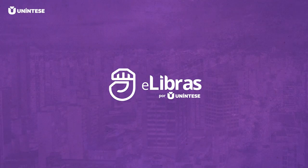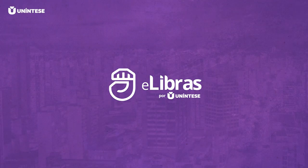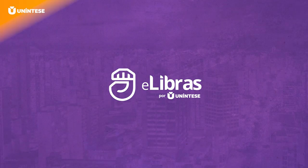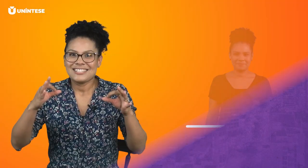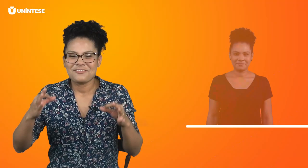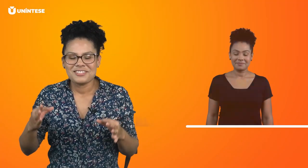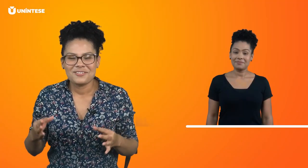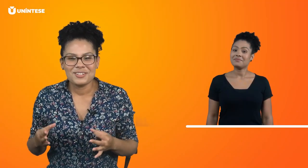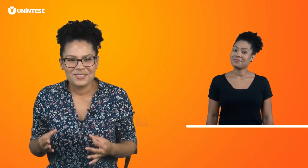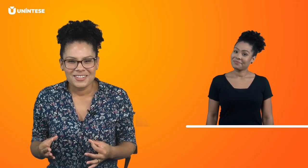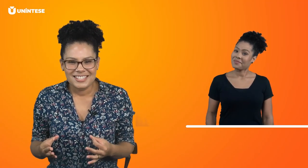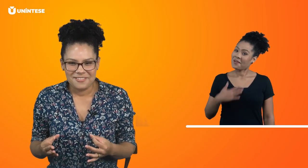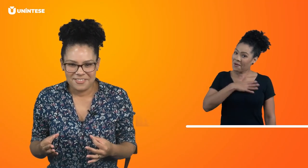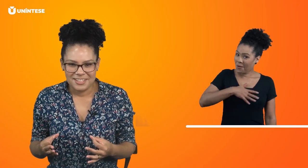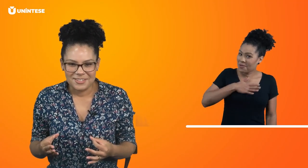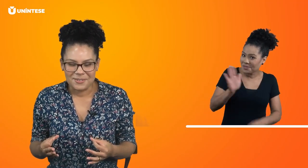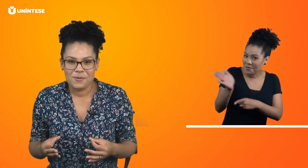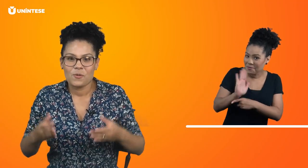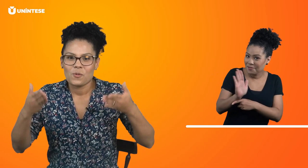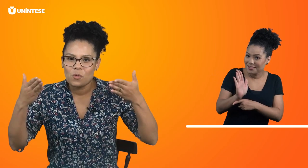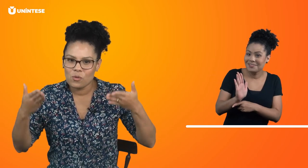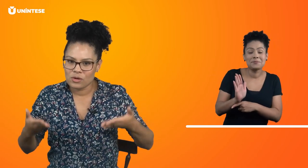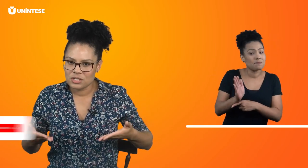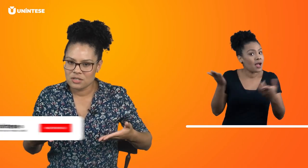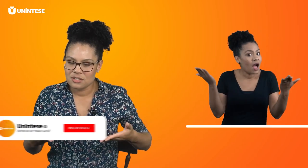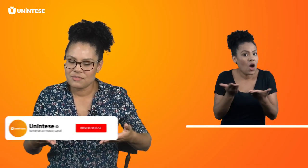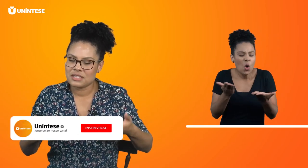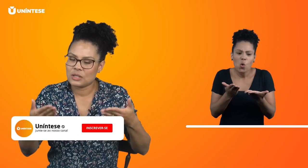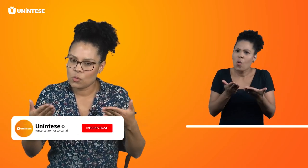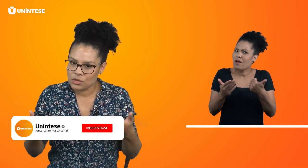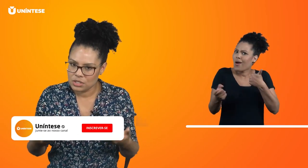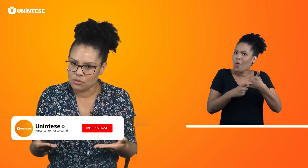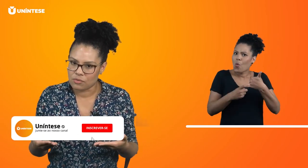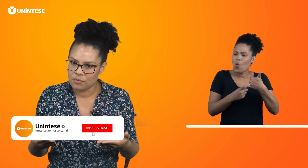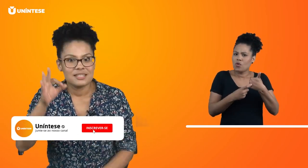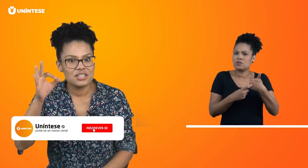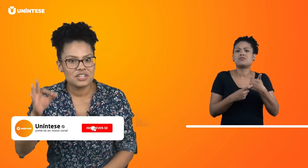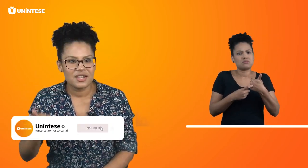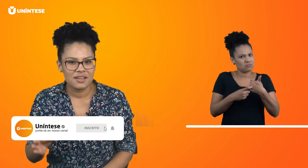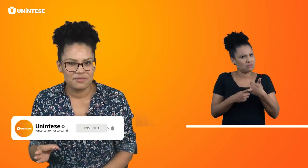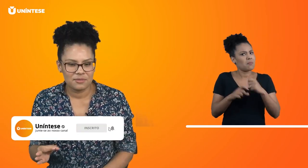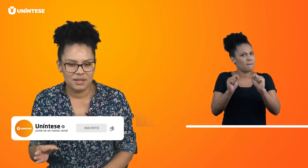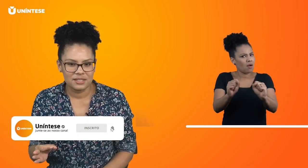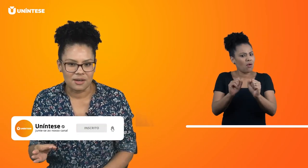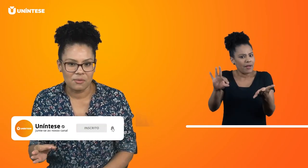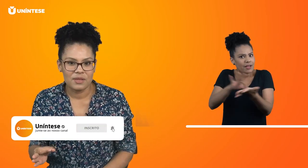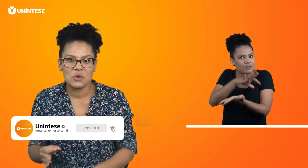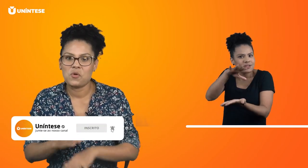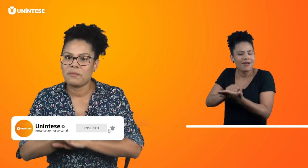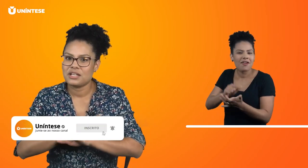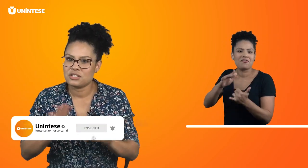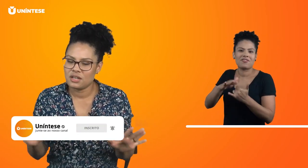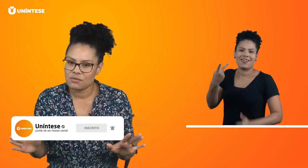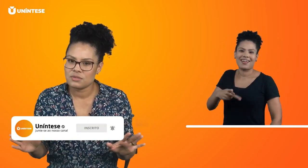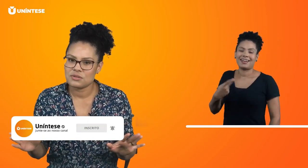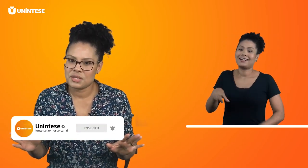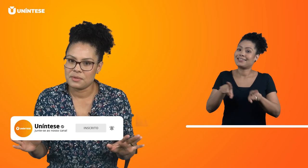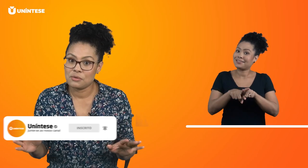Se você gostou desse vídeo, curte. Se você ainda não curtiu, se inscreve no canal e compartilha com seus amigos